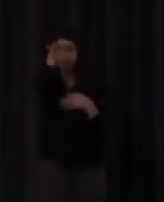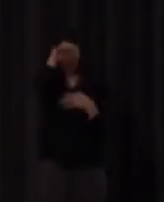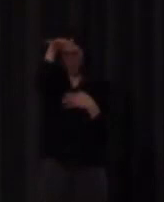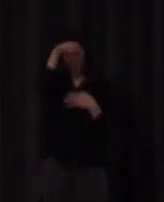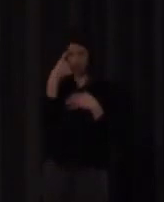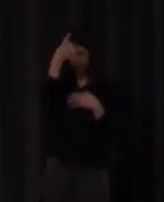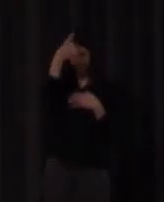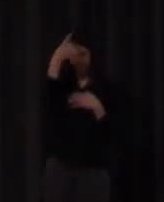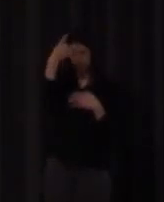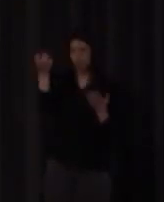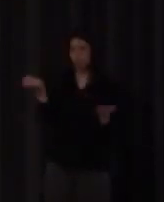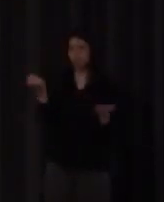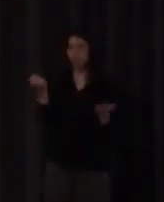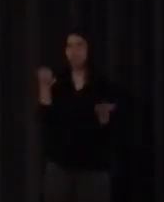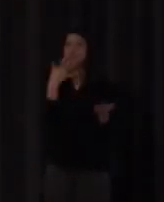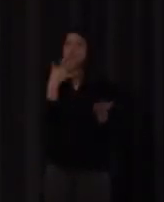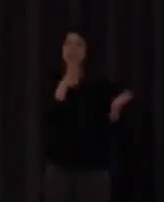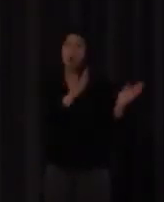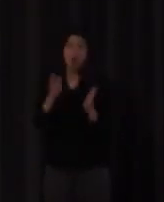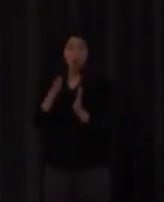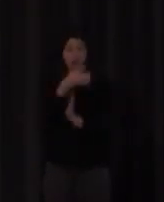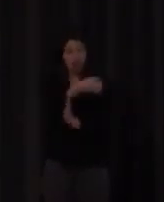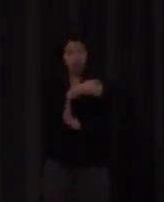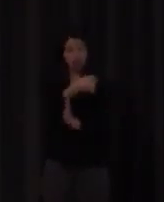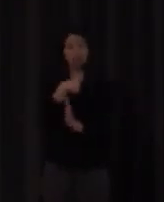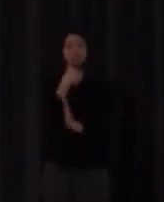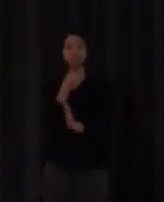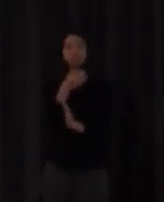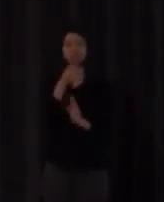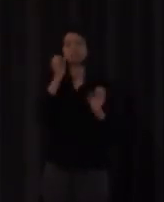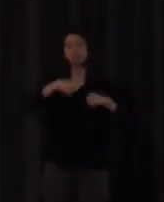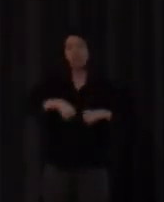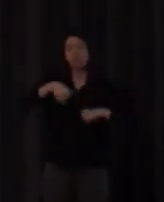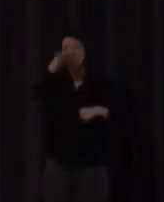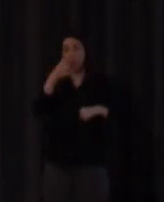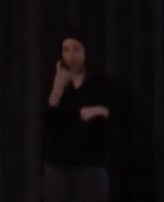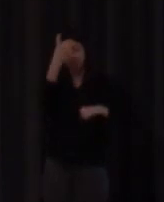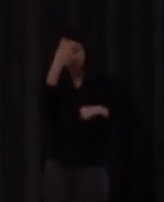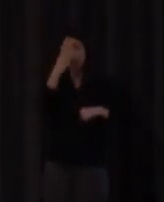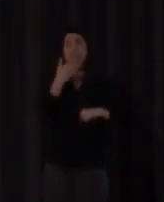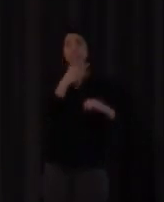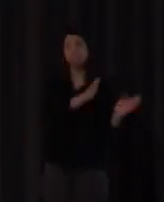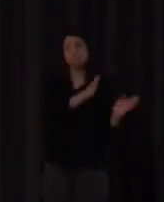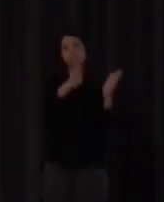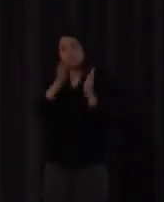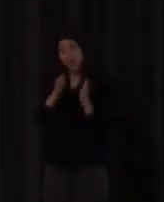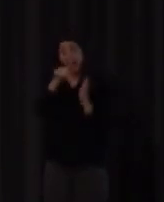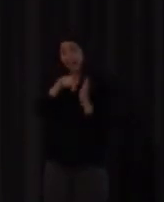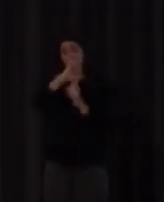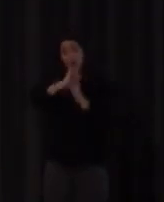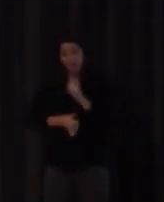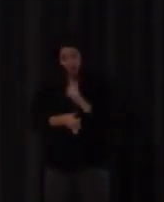es un signo que se va a hacer por esta zona ¿vale? y si después en el lugar de la configuración se repite